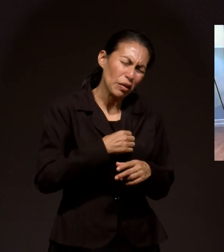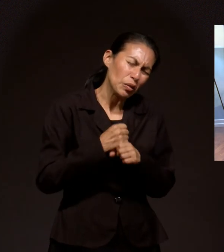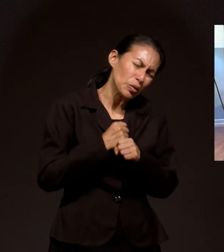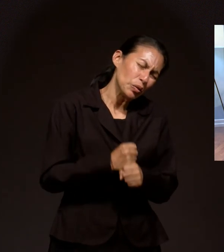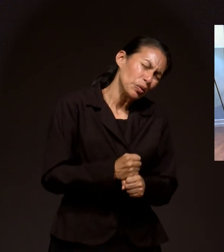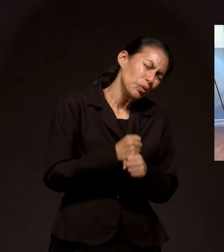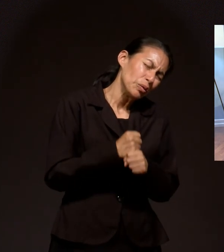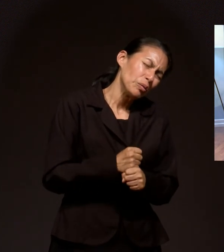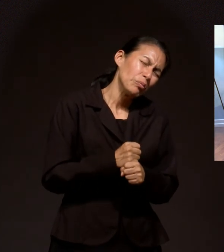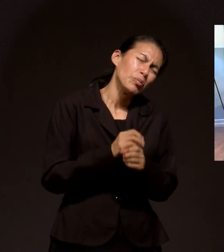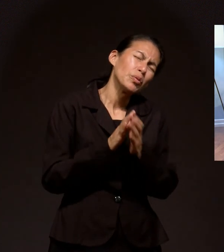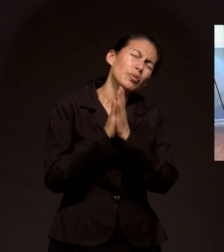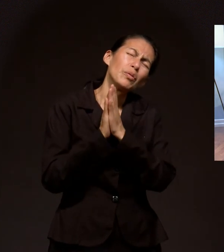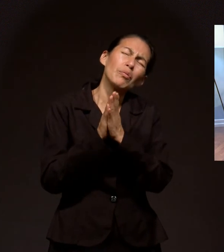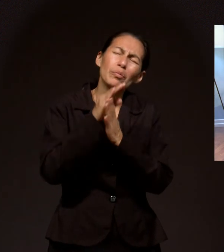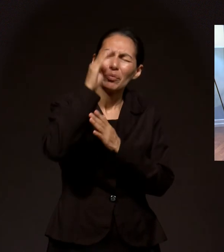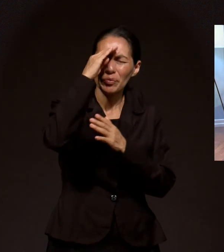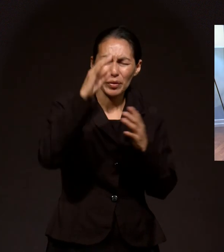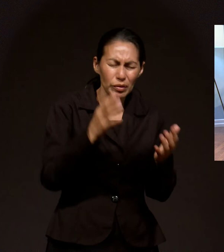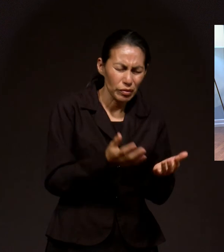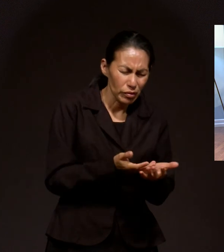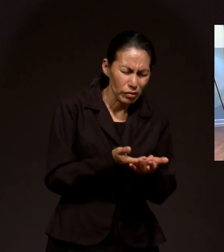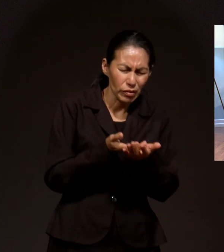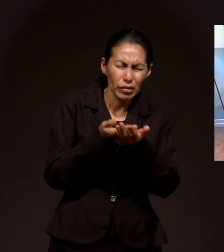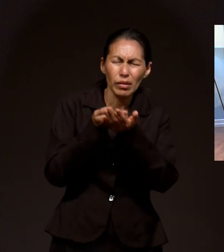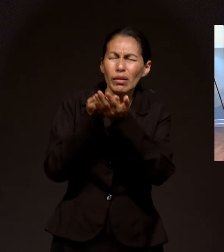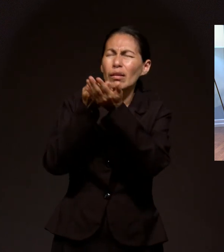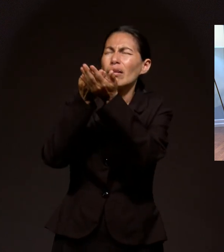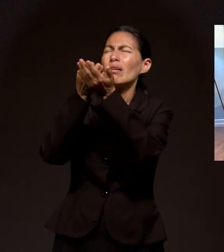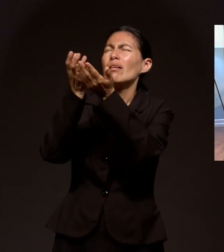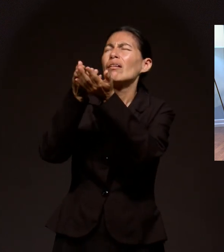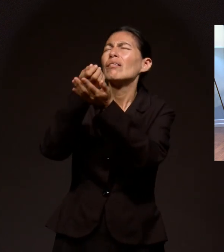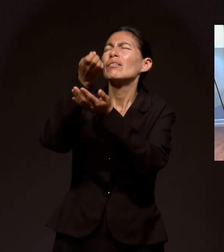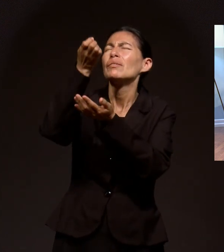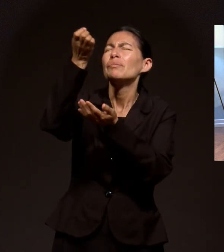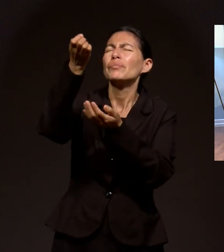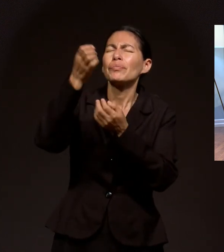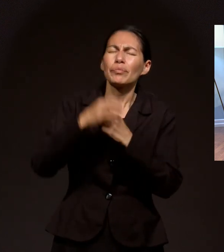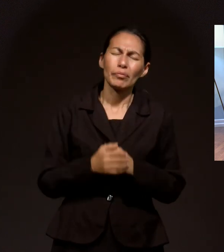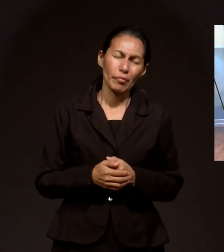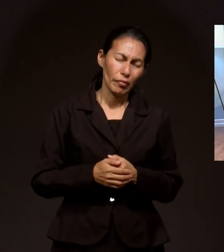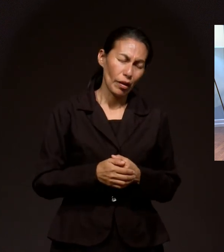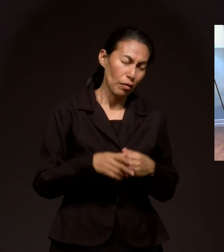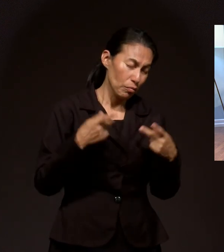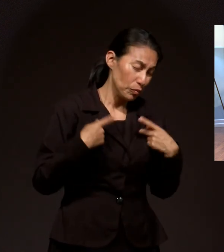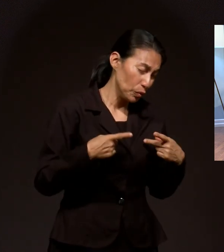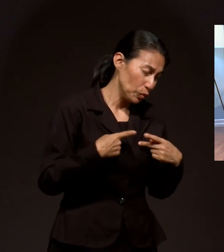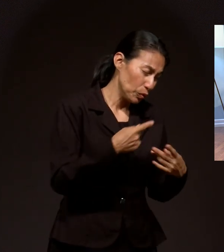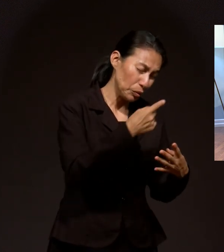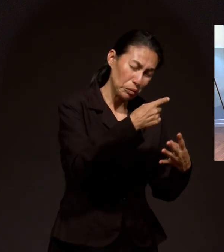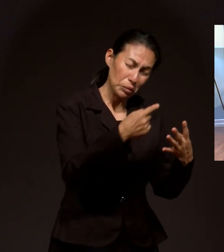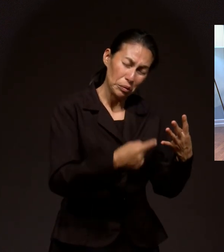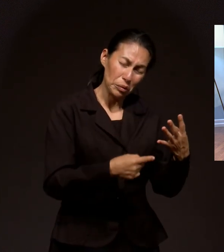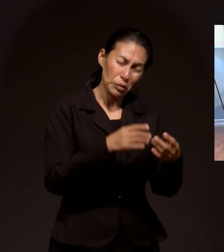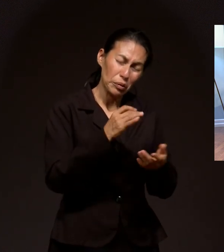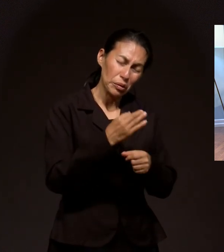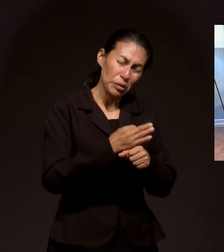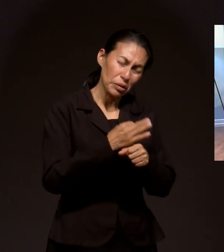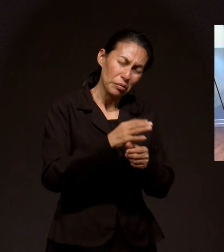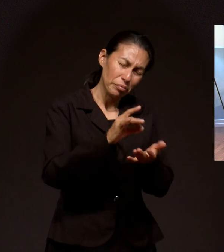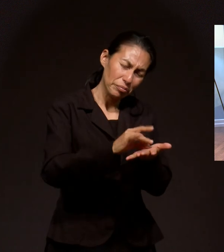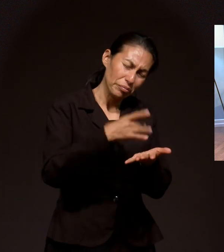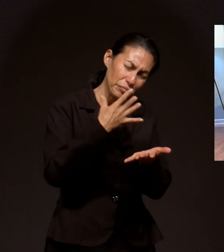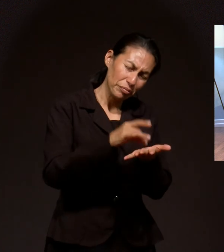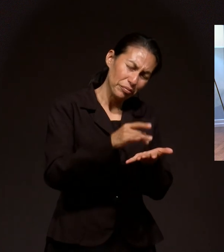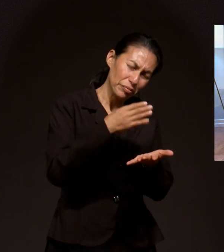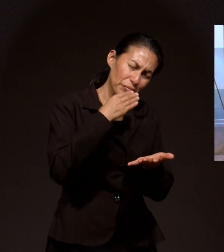Los colocamos En tus manos Dios Amén La enfermedad Es inevitable Y hay muchos De nuestros amigos Que nos escribieron hoy